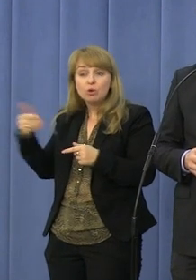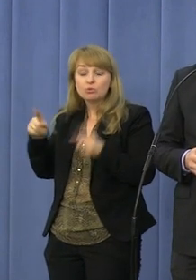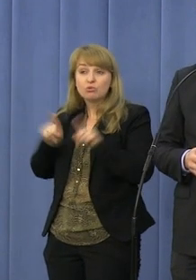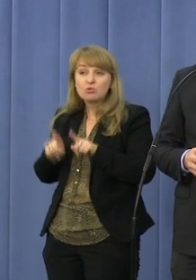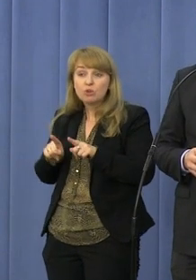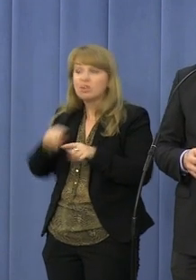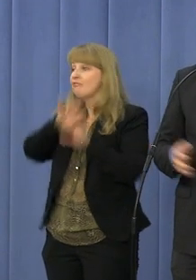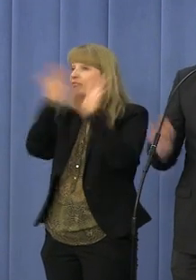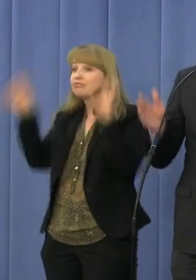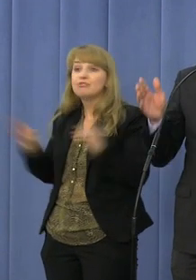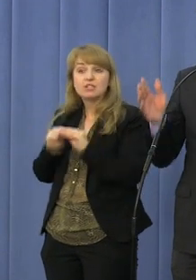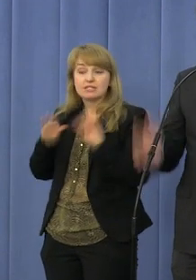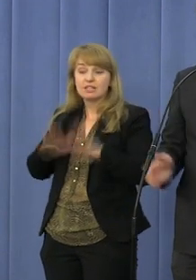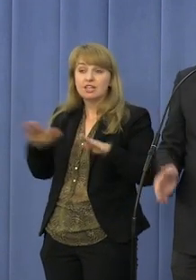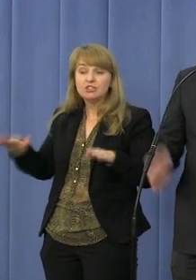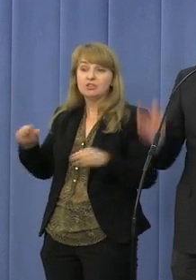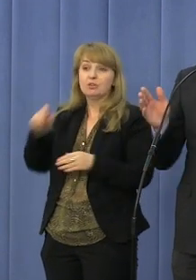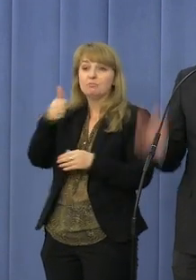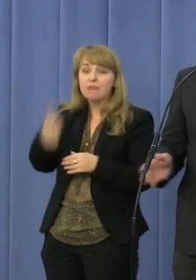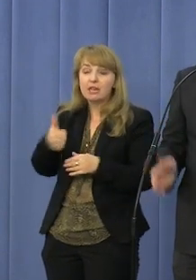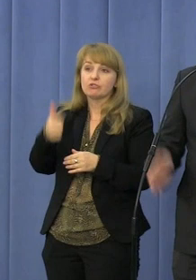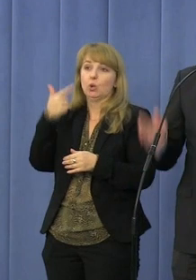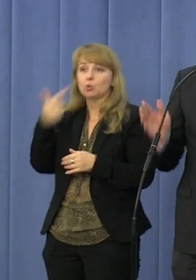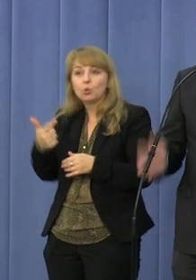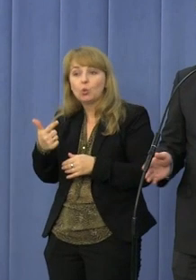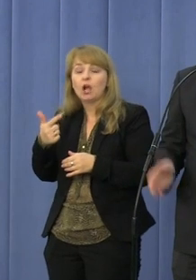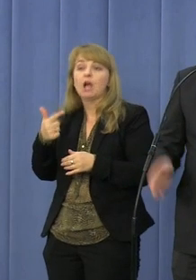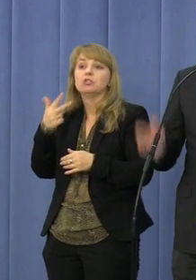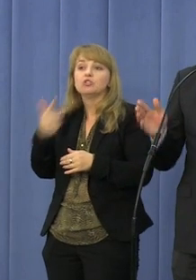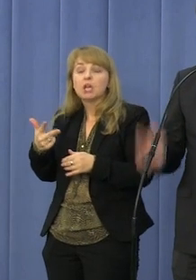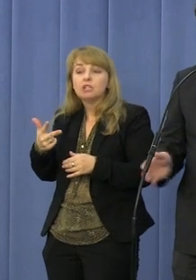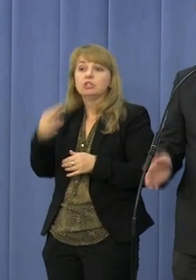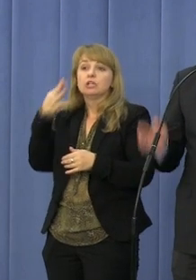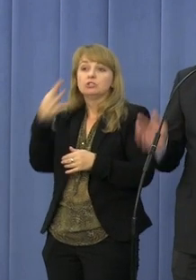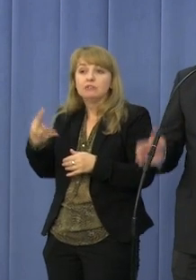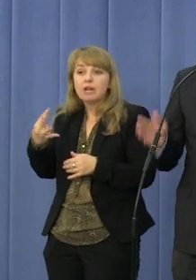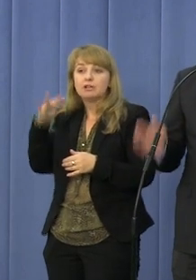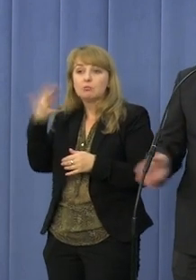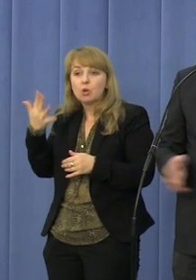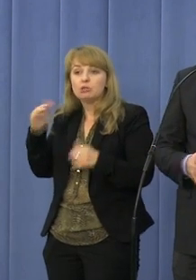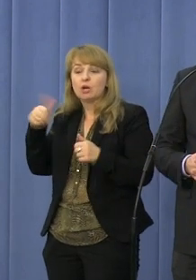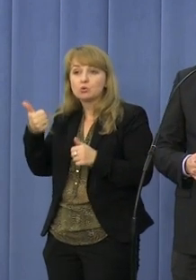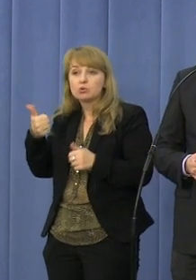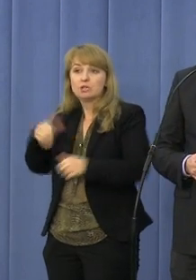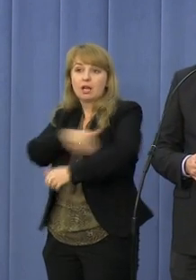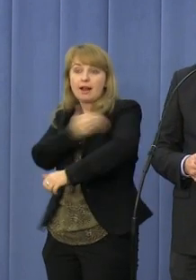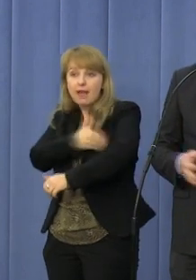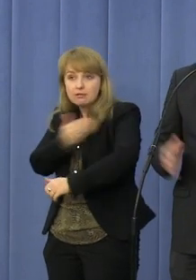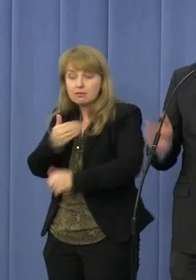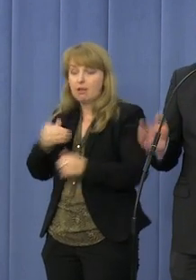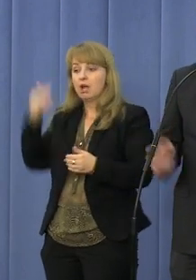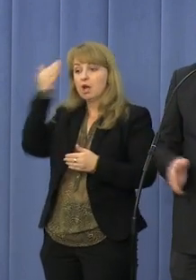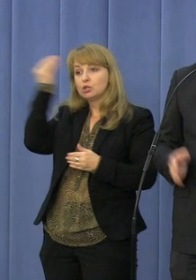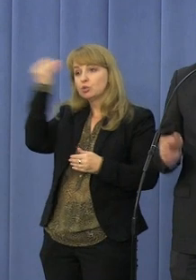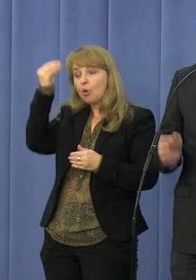wszystkie dzieci z klasy pierwszej, drugiej, trzeciej, czwartej, piątej i szóstej szkoły podstawowej